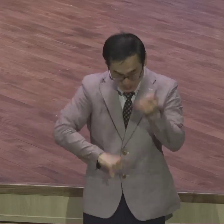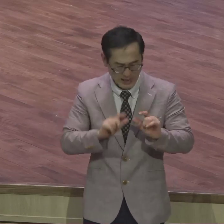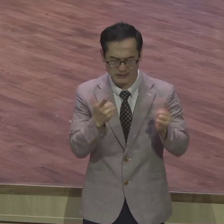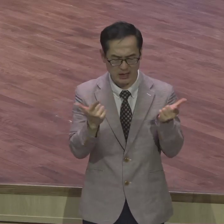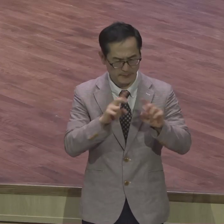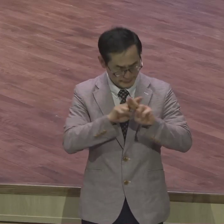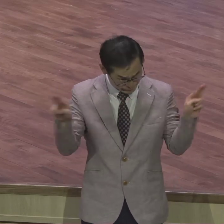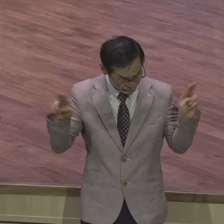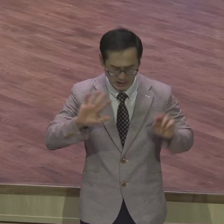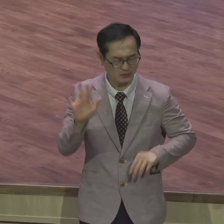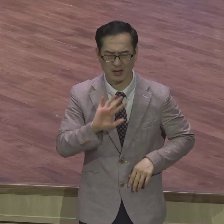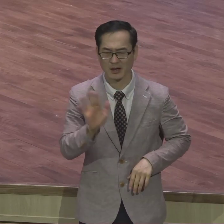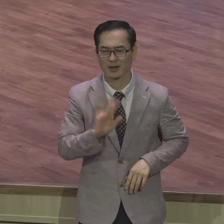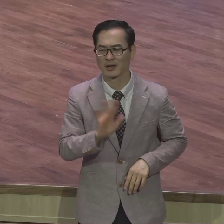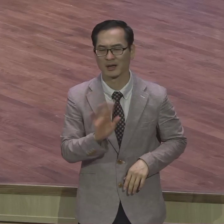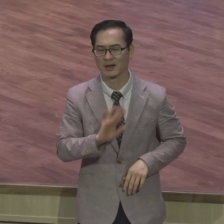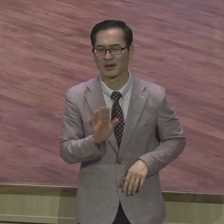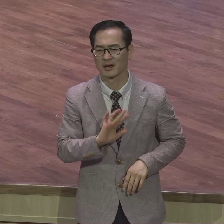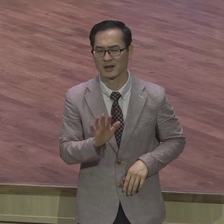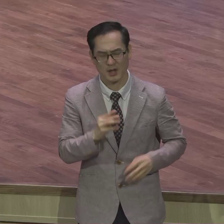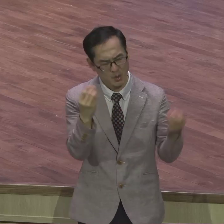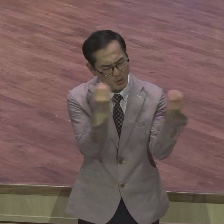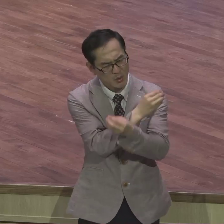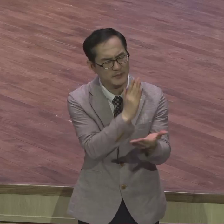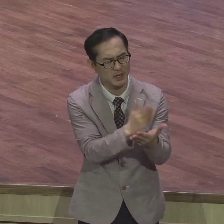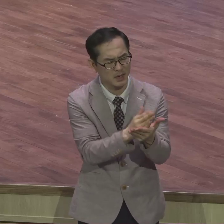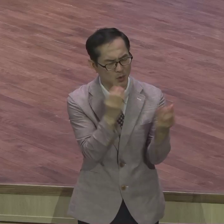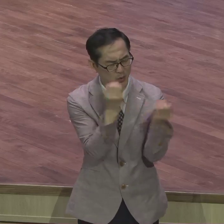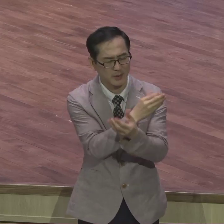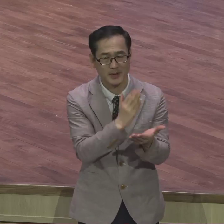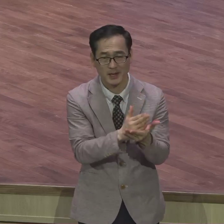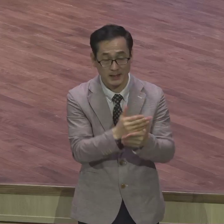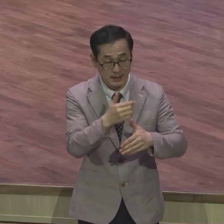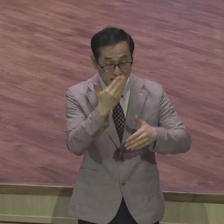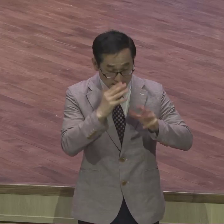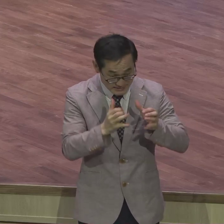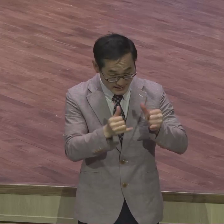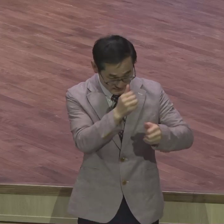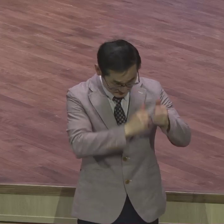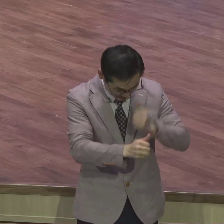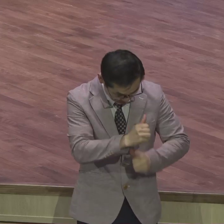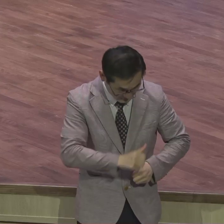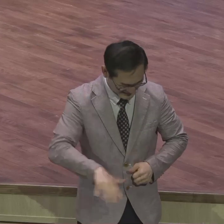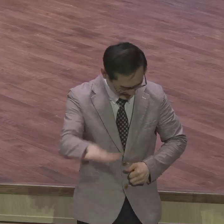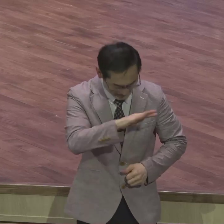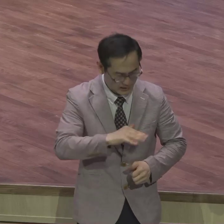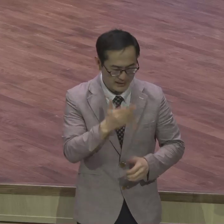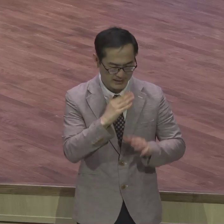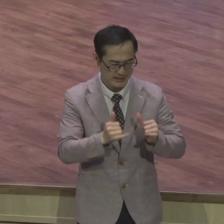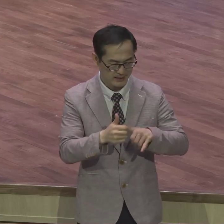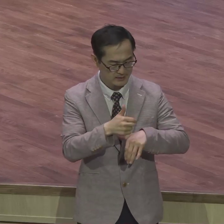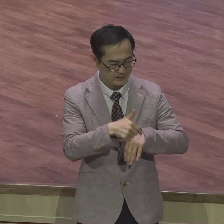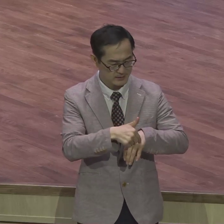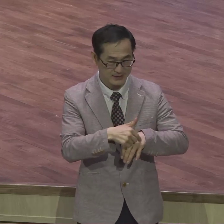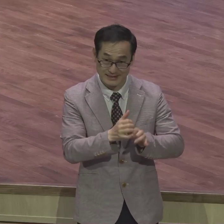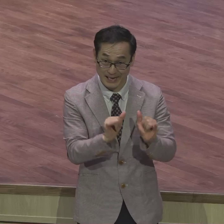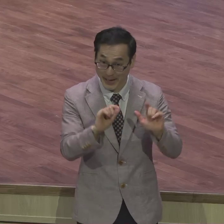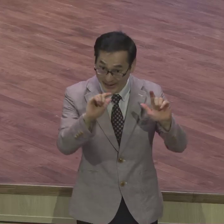이스라엘 에게서 난 그들이 다 이스라엘이 아니요 육신의 자녀가 하나님의